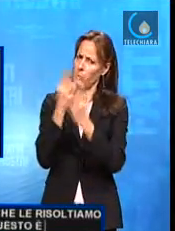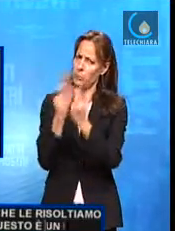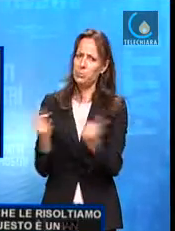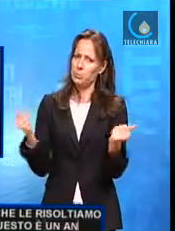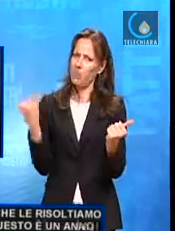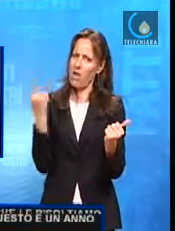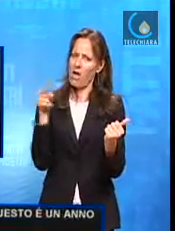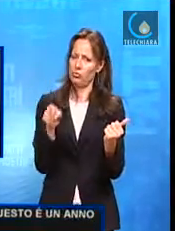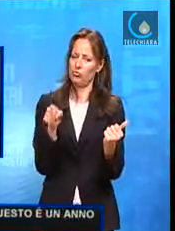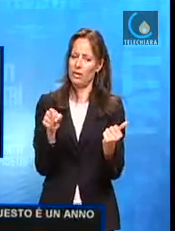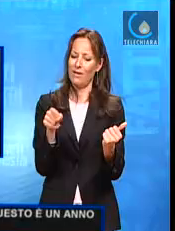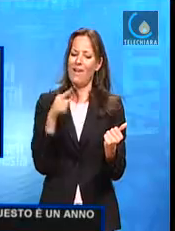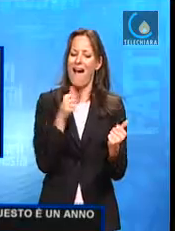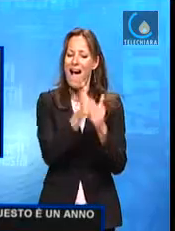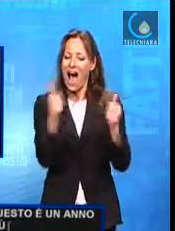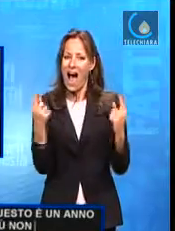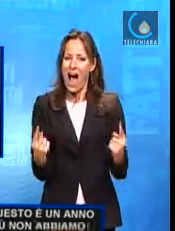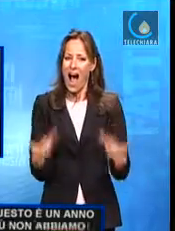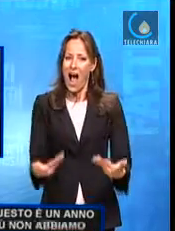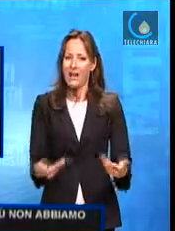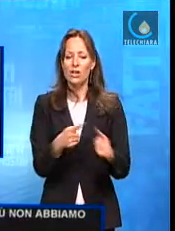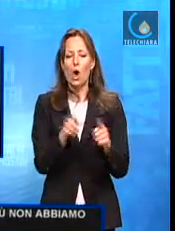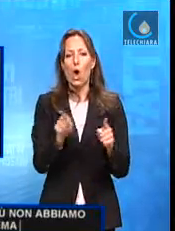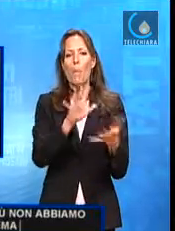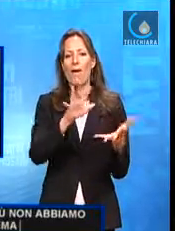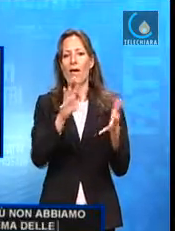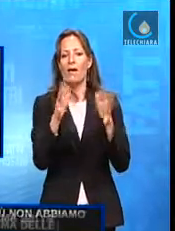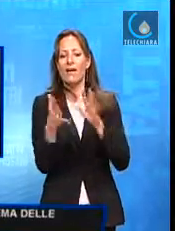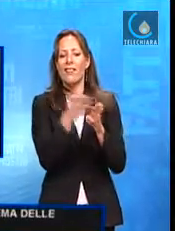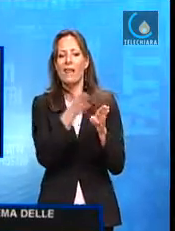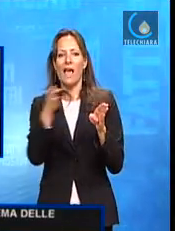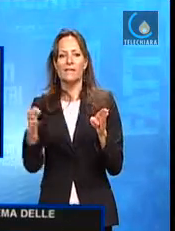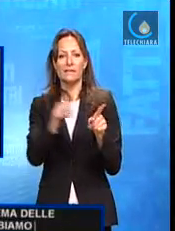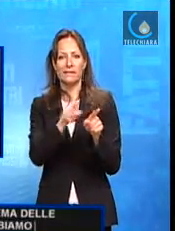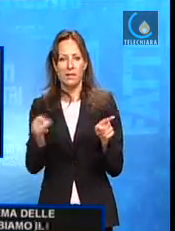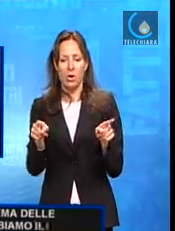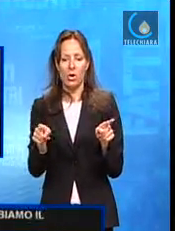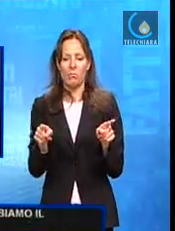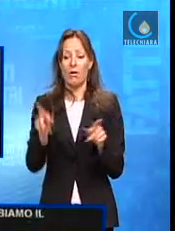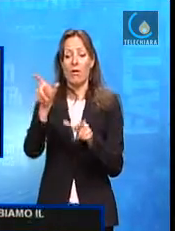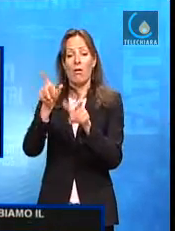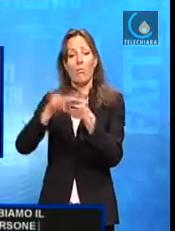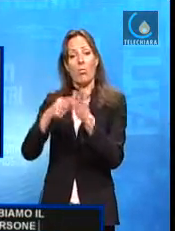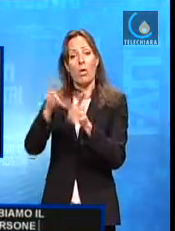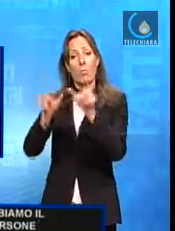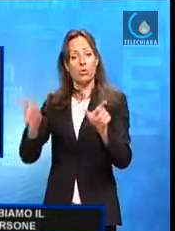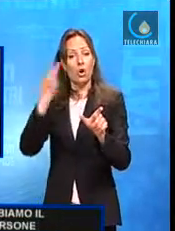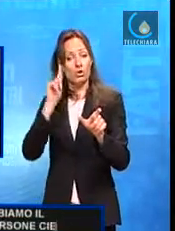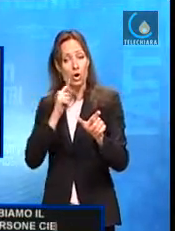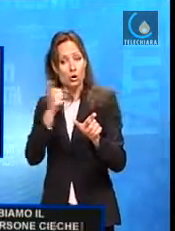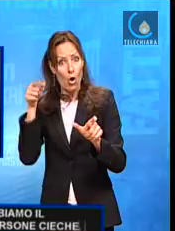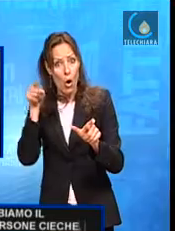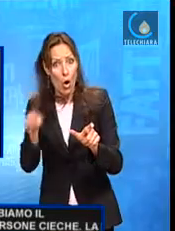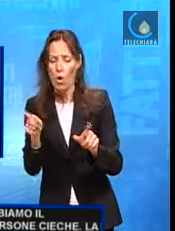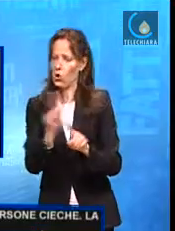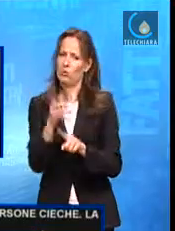In più, non abbiamo soltanto il problema delle persone sorde, ma abbiamo anche il problema delle persone cieche. La RAI è all'avanguardia in